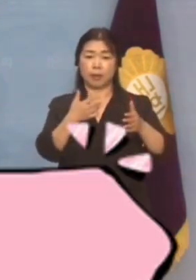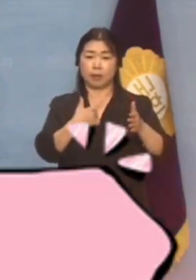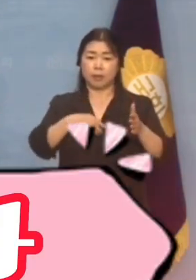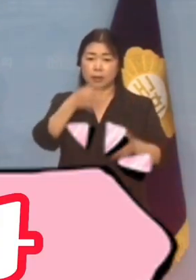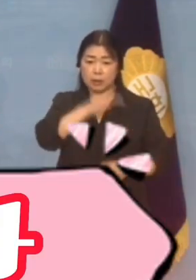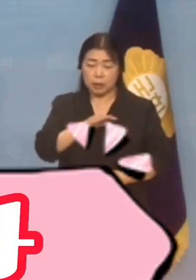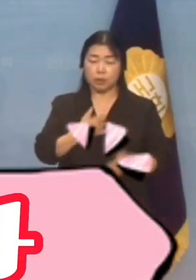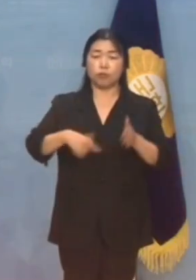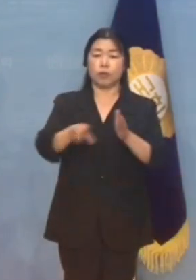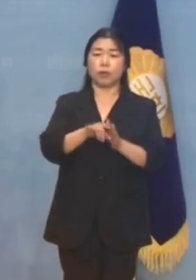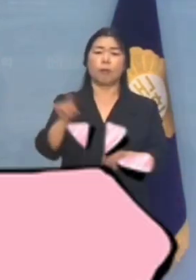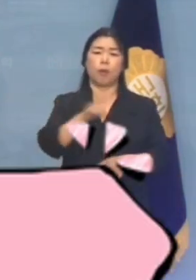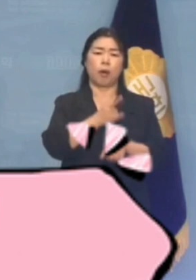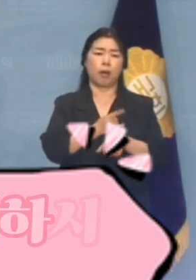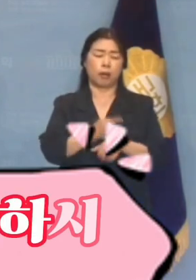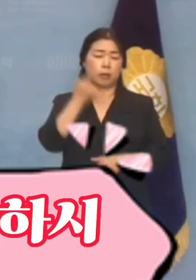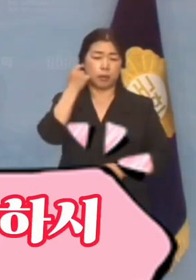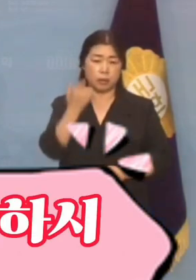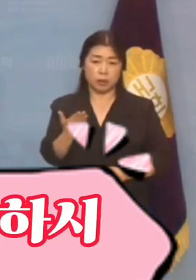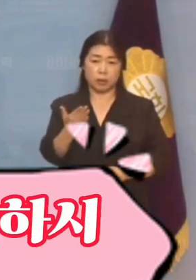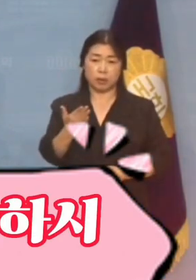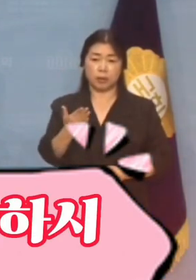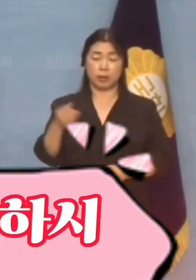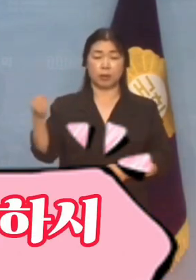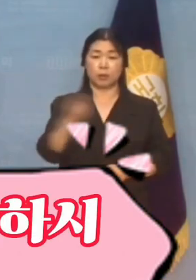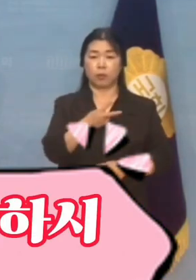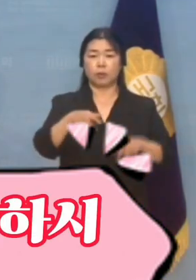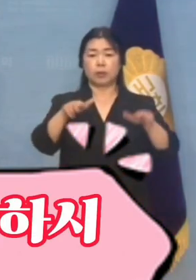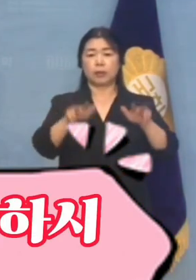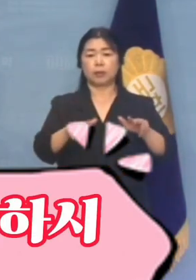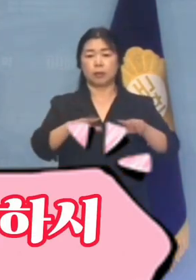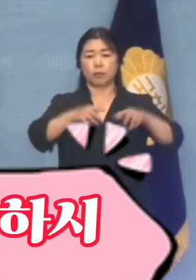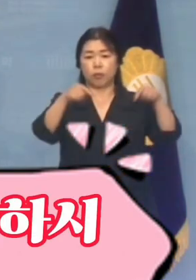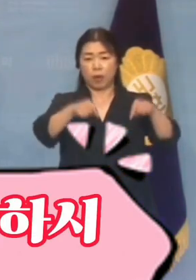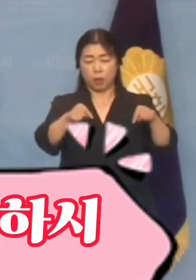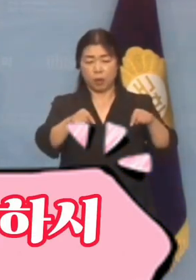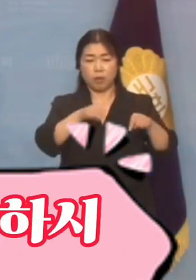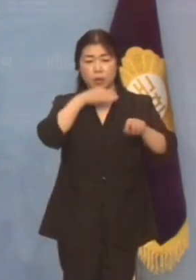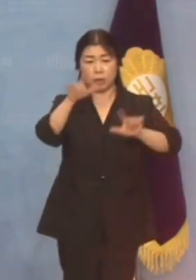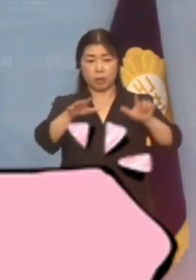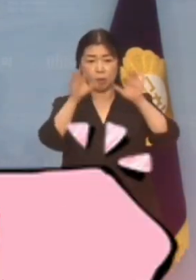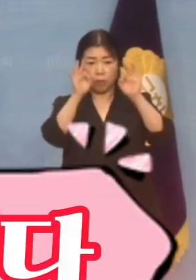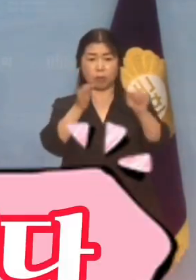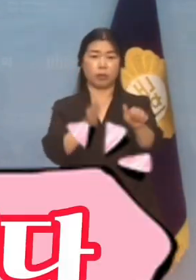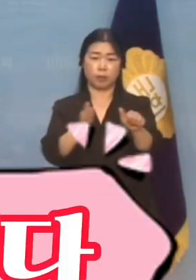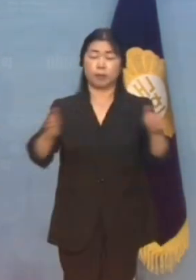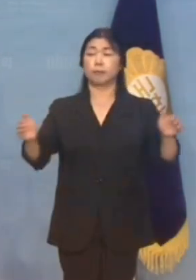엄중한 외교 현실을 직시하시기 바랍니다. 감사합니다.